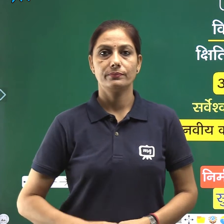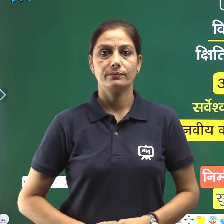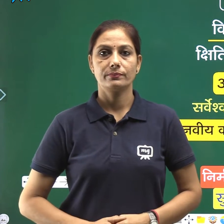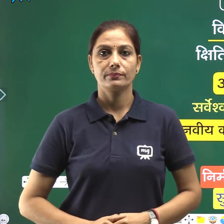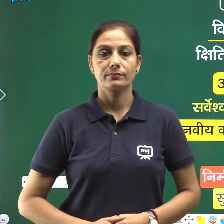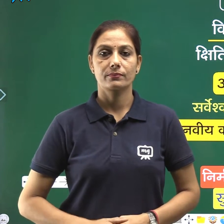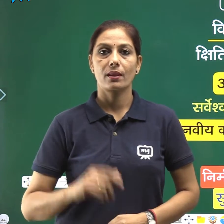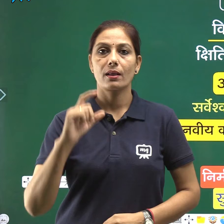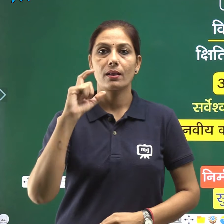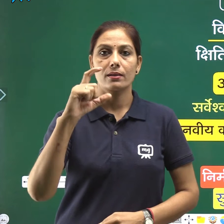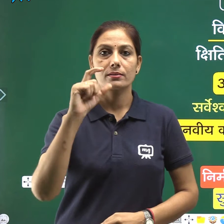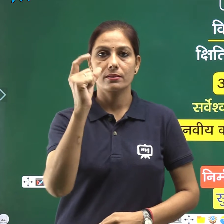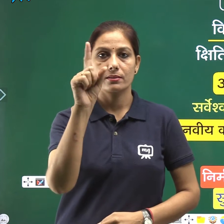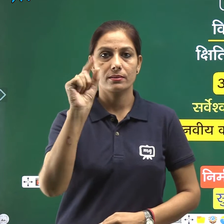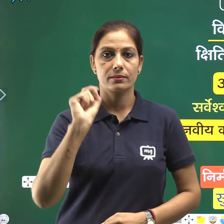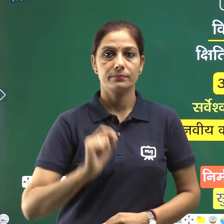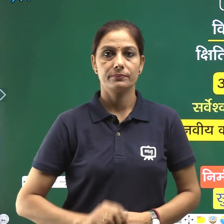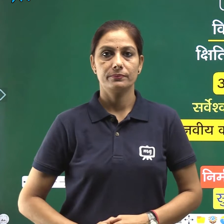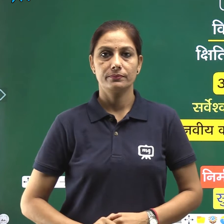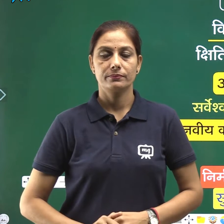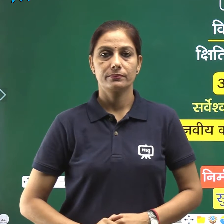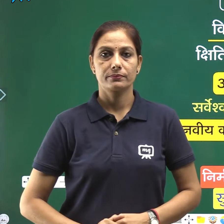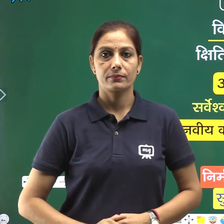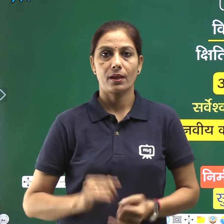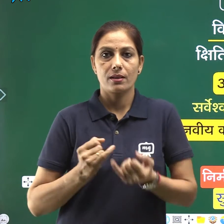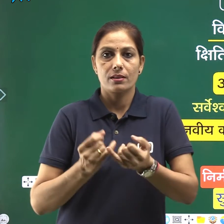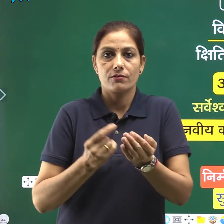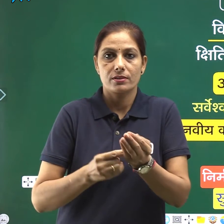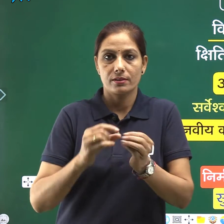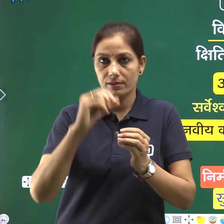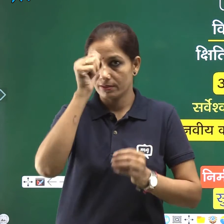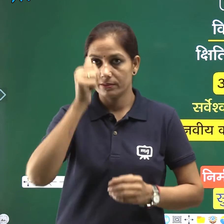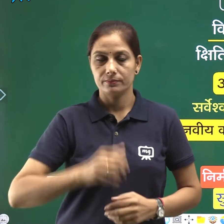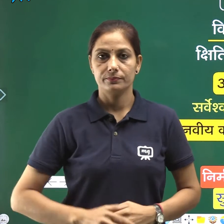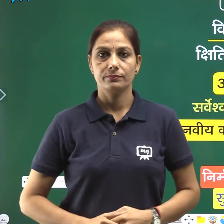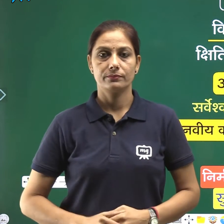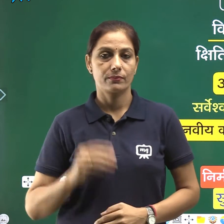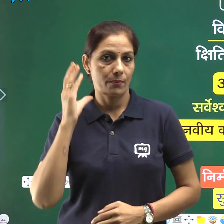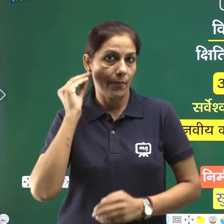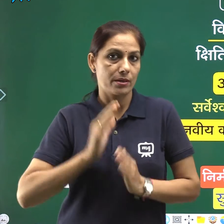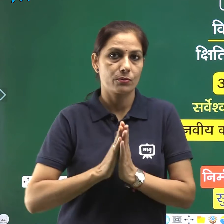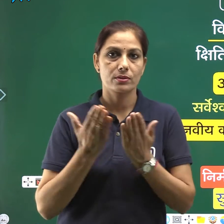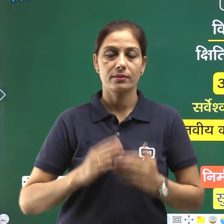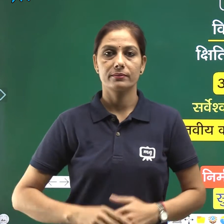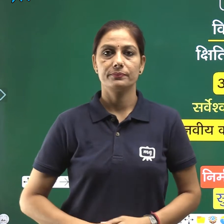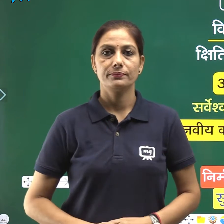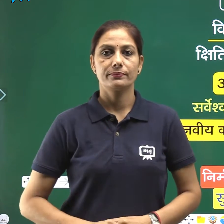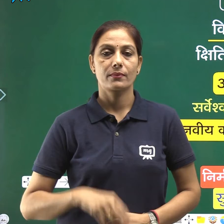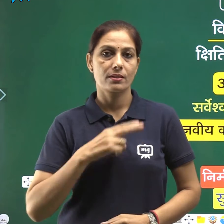कक्षा दस्की हिंदी विशे की पाठ्य पुष्तक